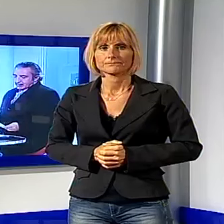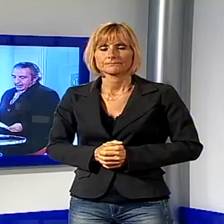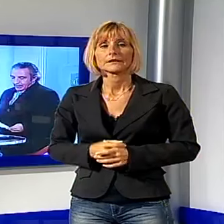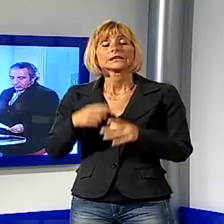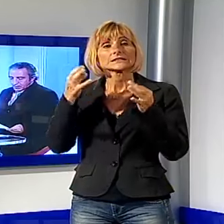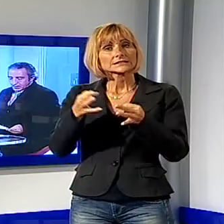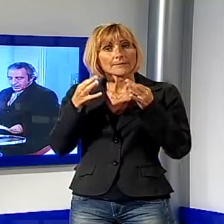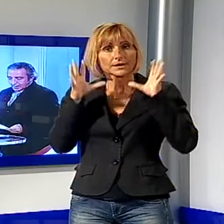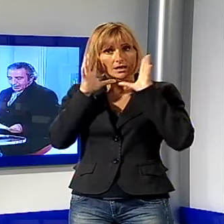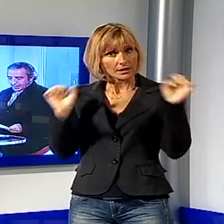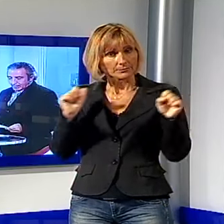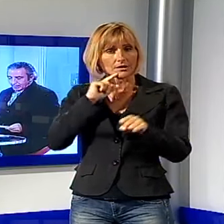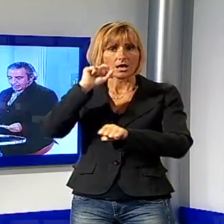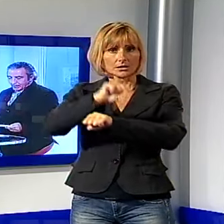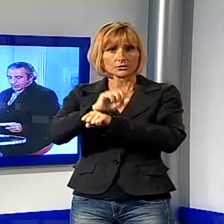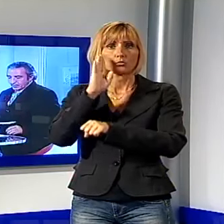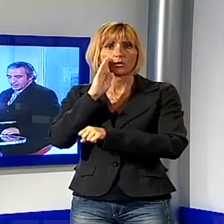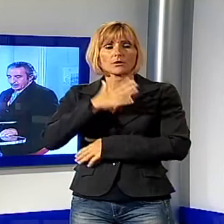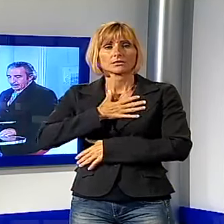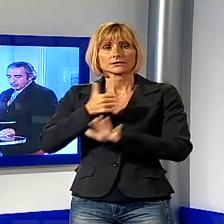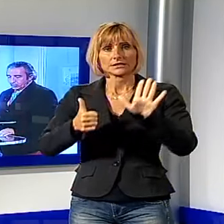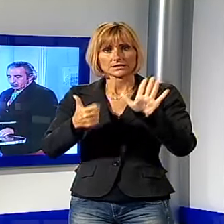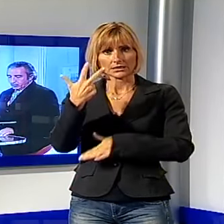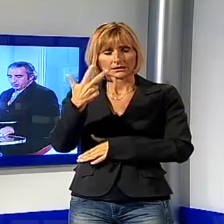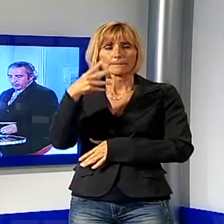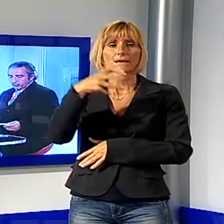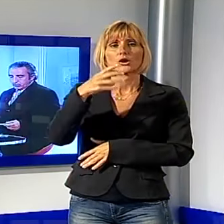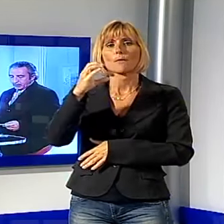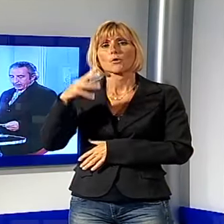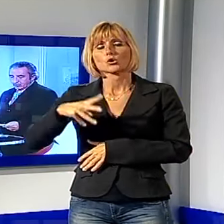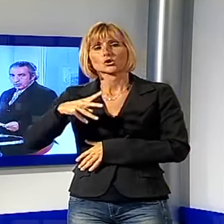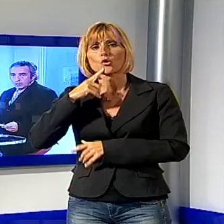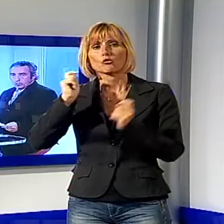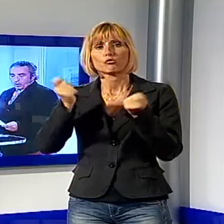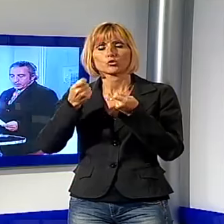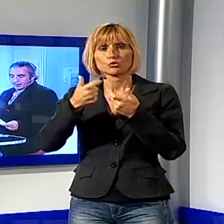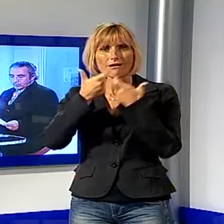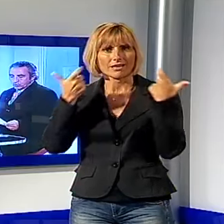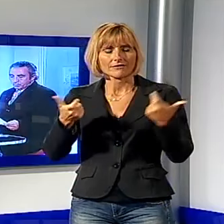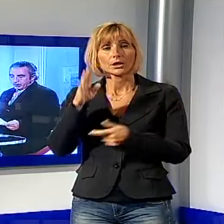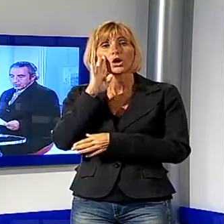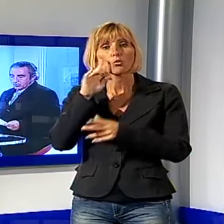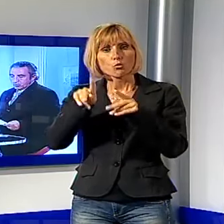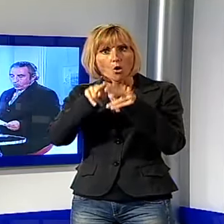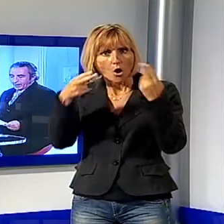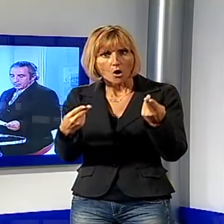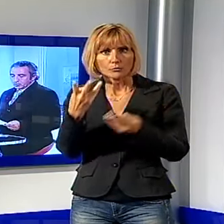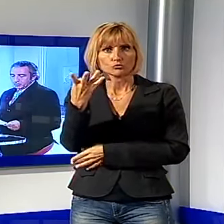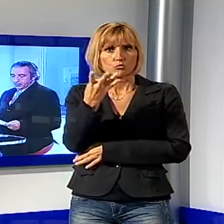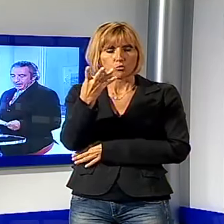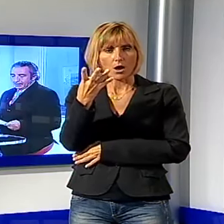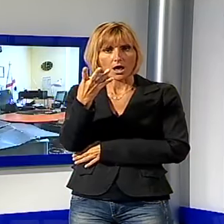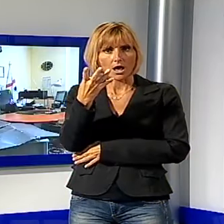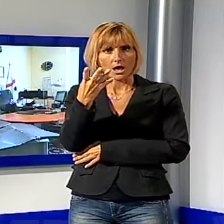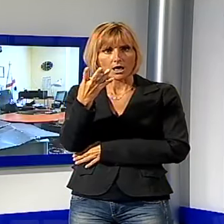flagranza di reato un 63enne di Camaiore, Massimiliano Moriconi, per furto aggravato. L'uomo è stato sorpreso con quattro